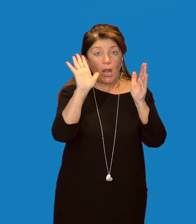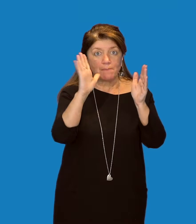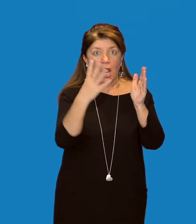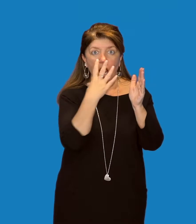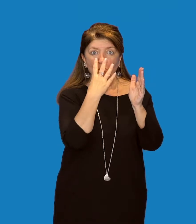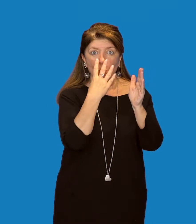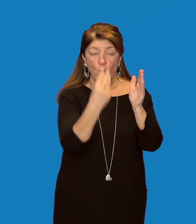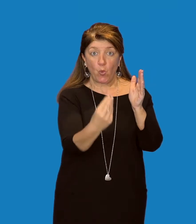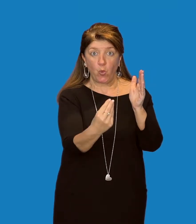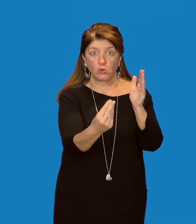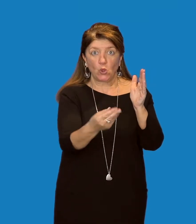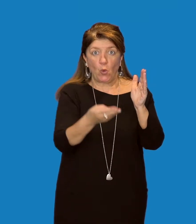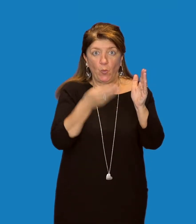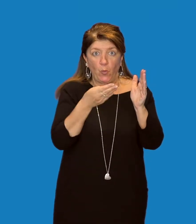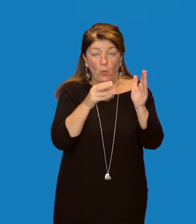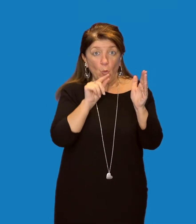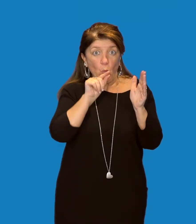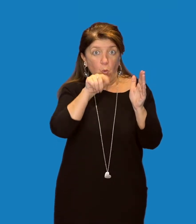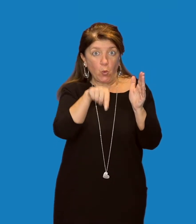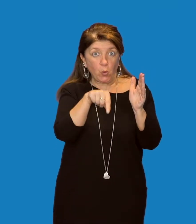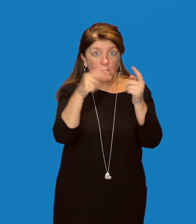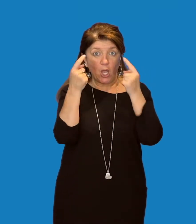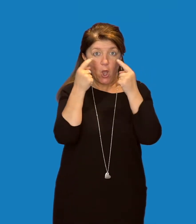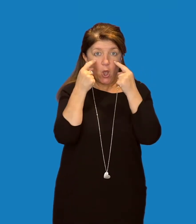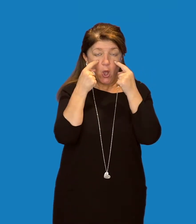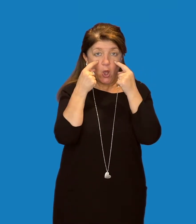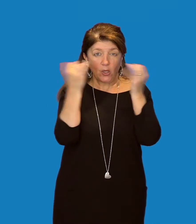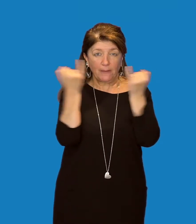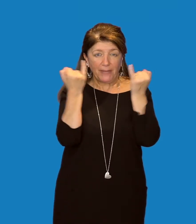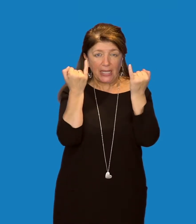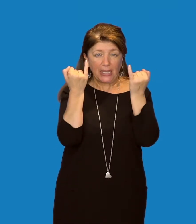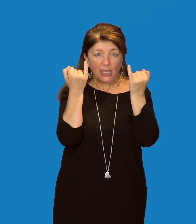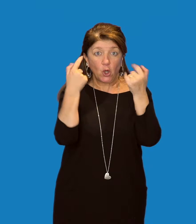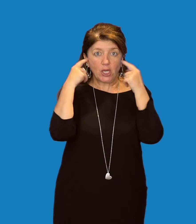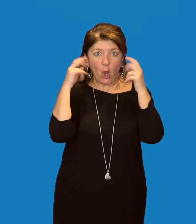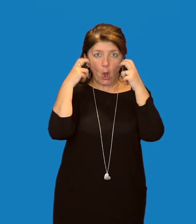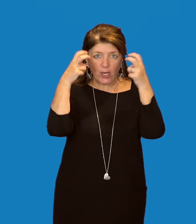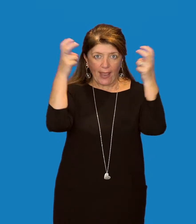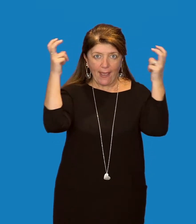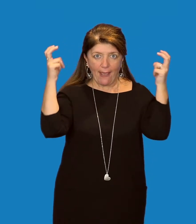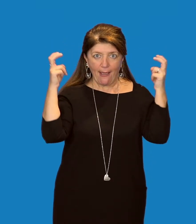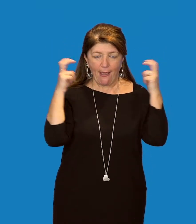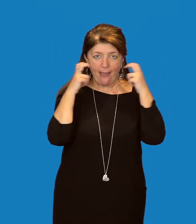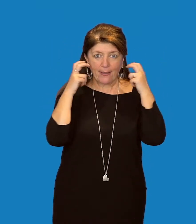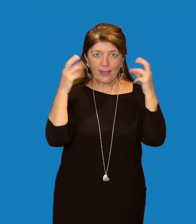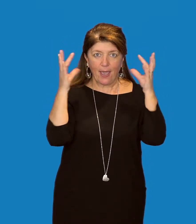corto ed appuntito, occhi piccoli ed orecchie arrotondate. Il pelo è folto e grigio.